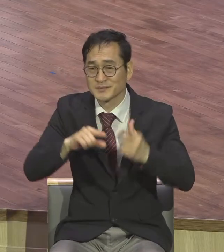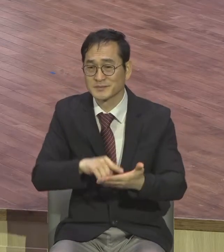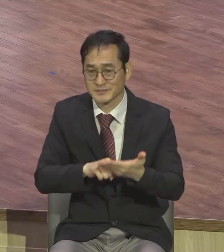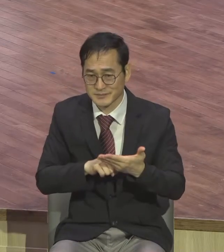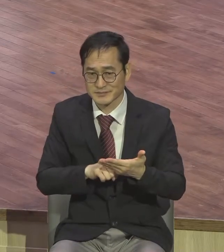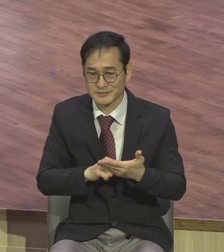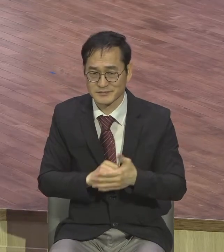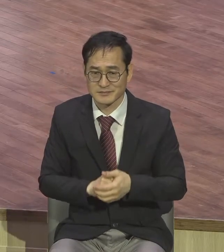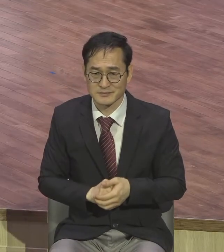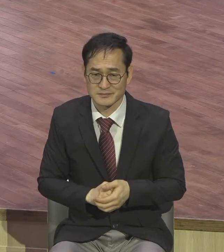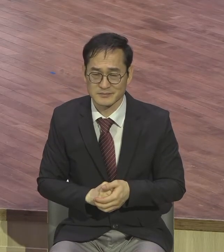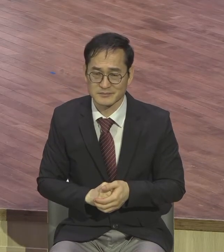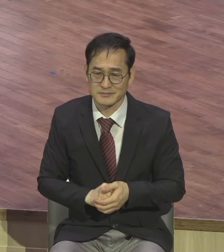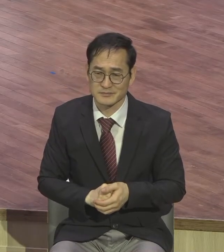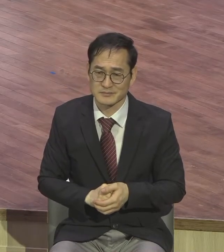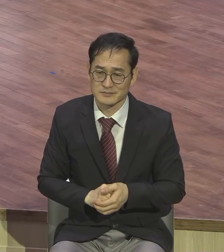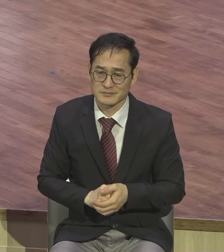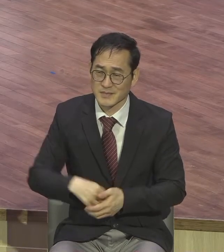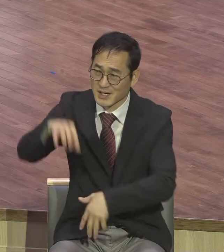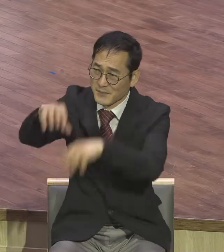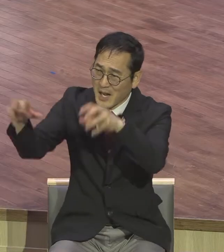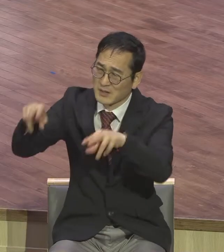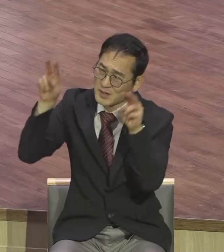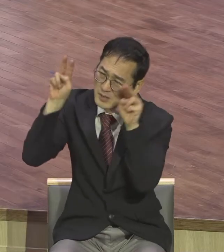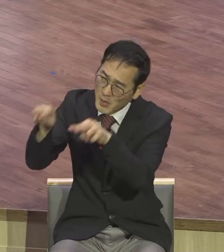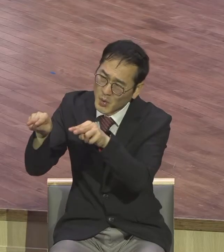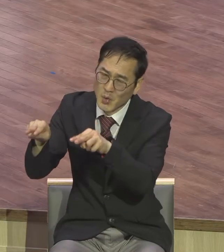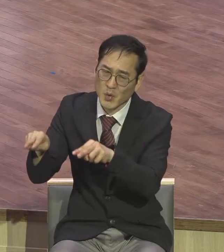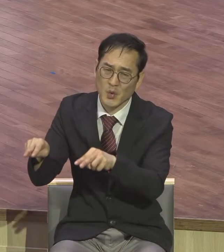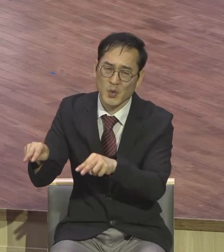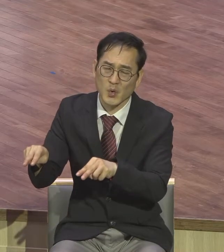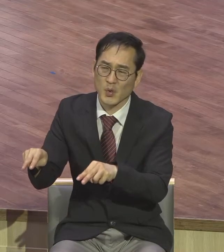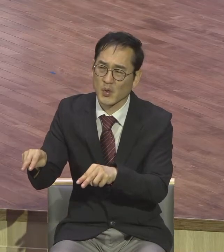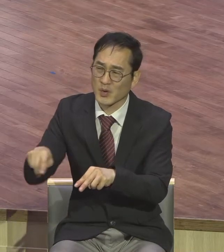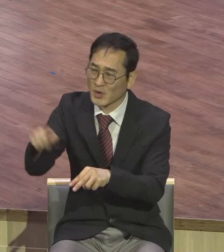성을 보시고 우신이 멸망할 게 뻔하니까